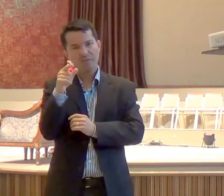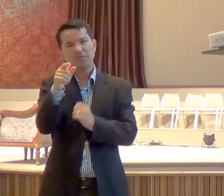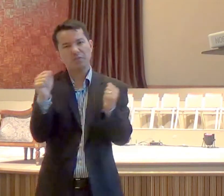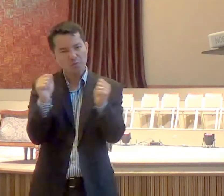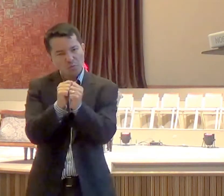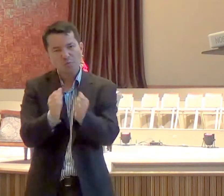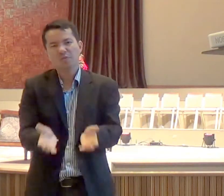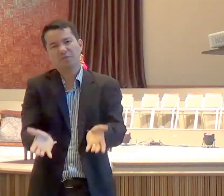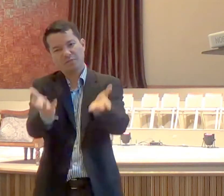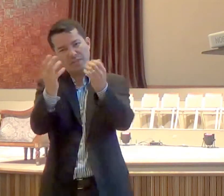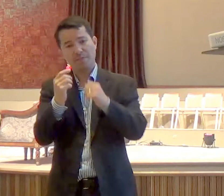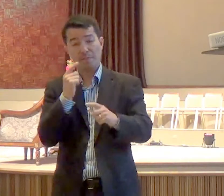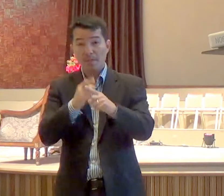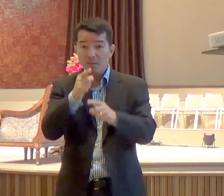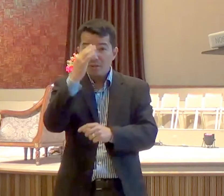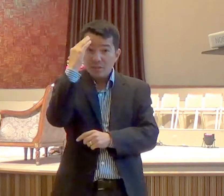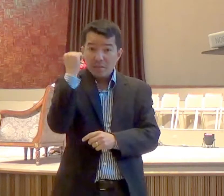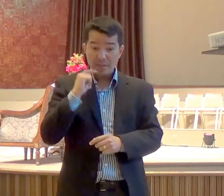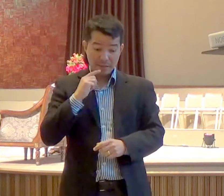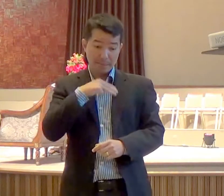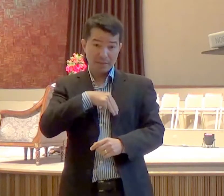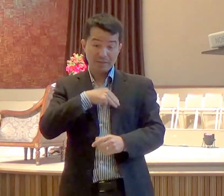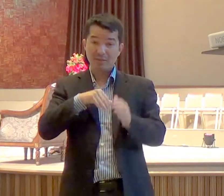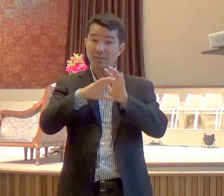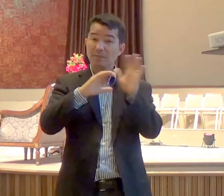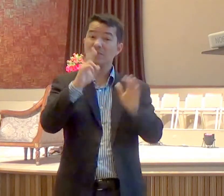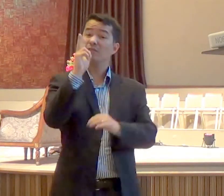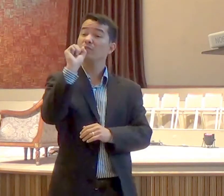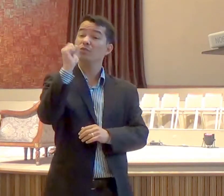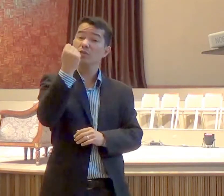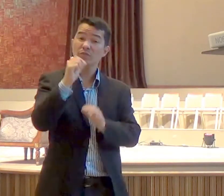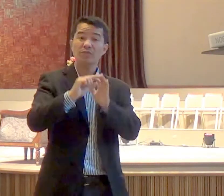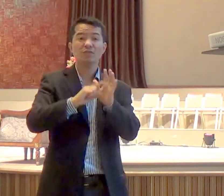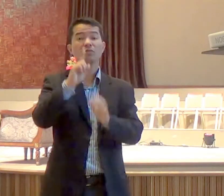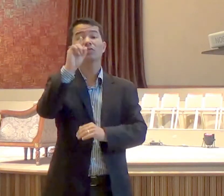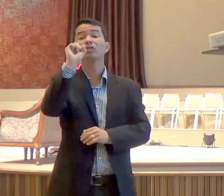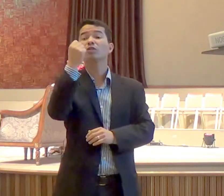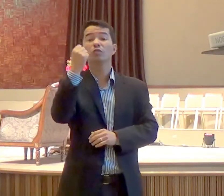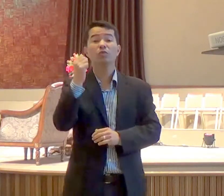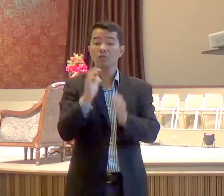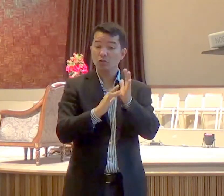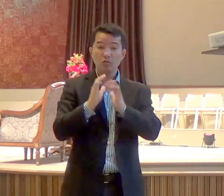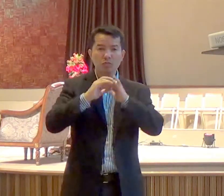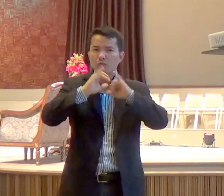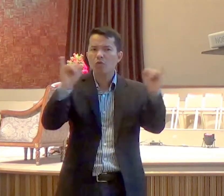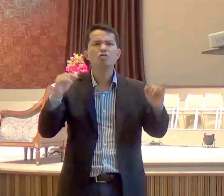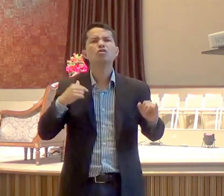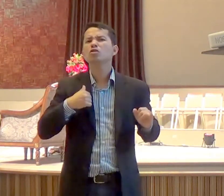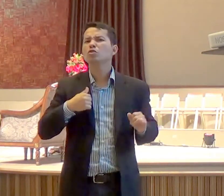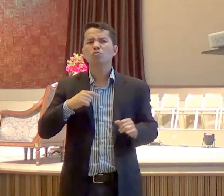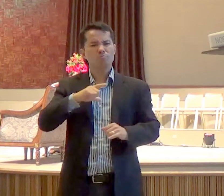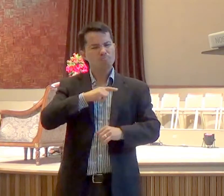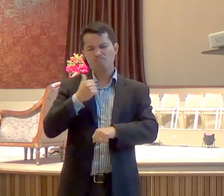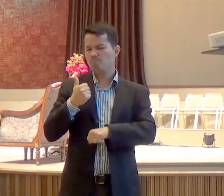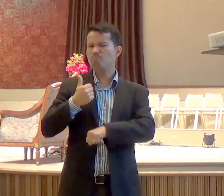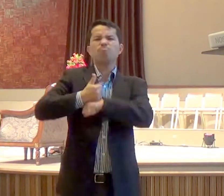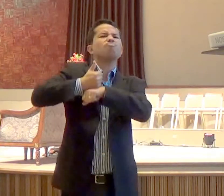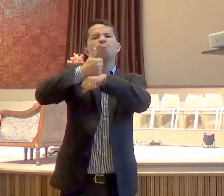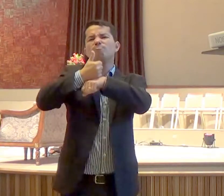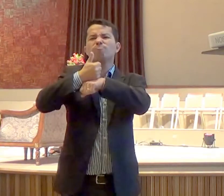Mateus capítulo 28, versículo 18 diz assim, é-me dada toda a autoridade nos céus e na terra, disse Jesus, lembram disso?